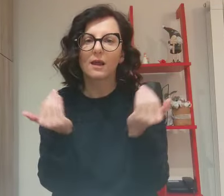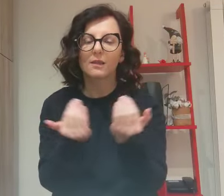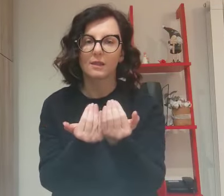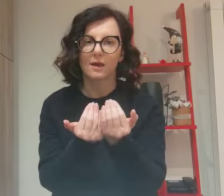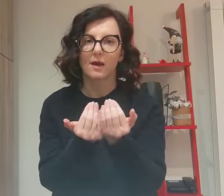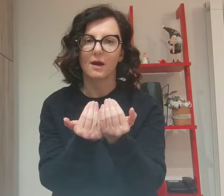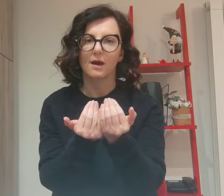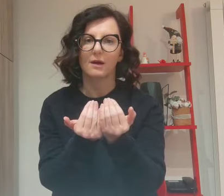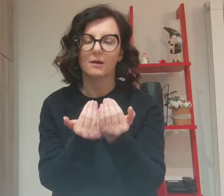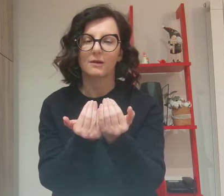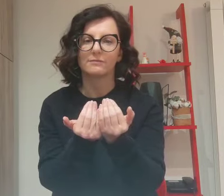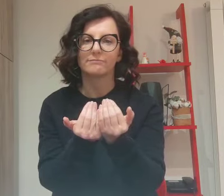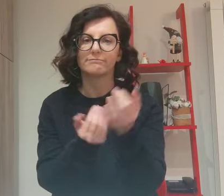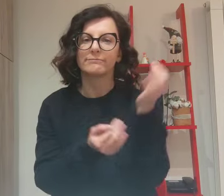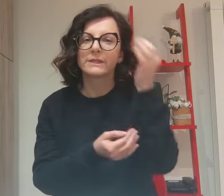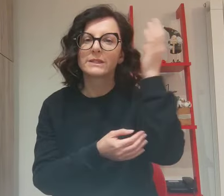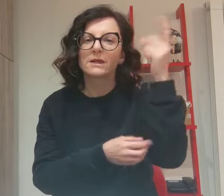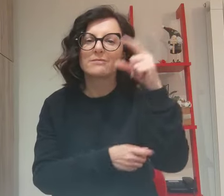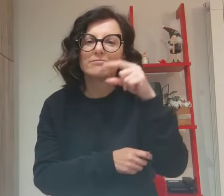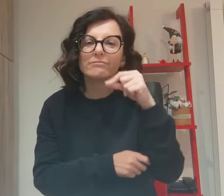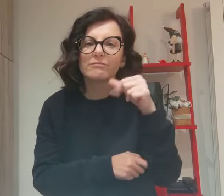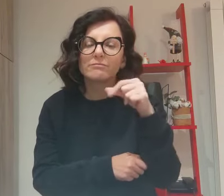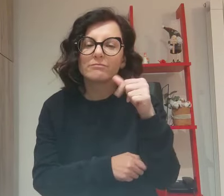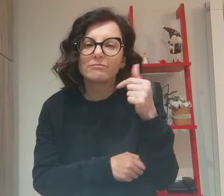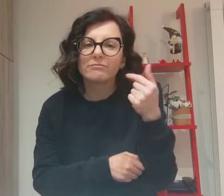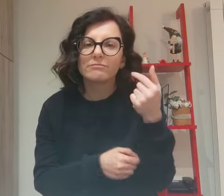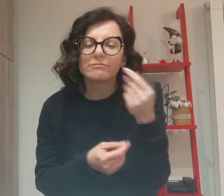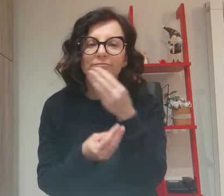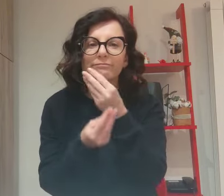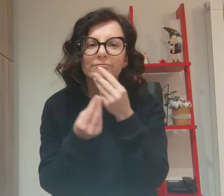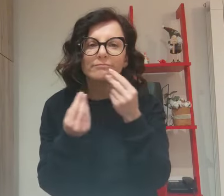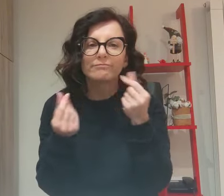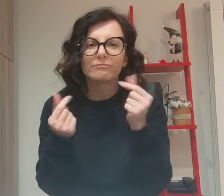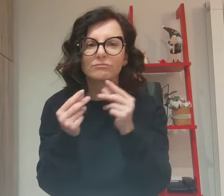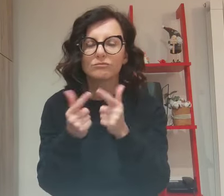ma se il sale perde il sapore, con che cosa lo si renderà salato?